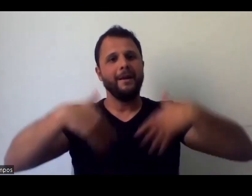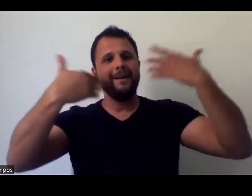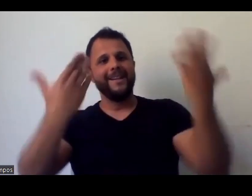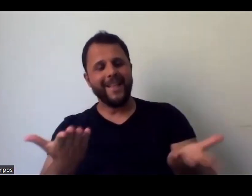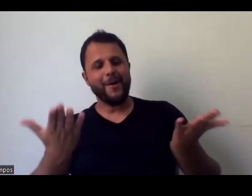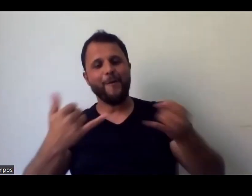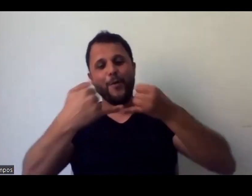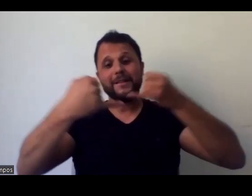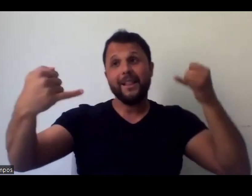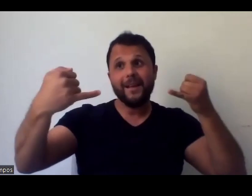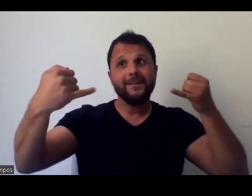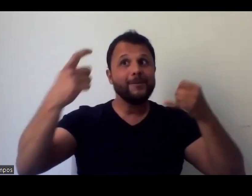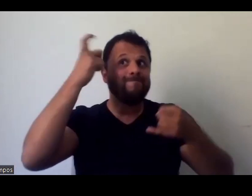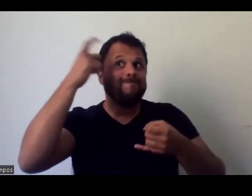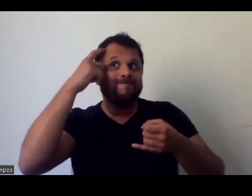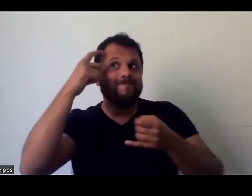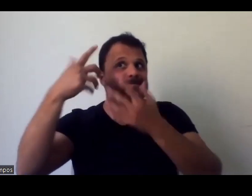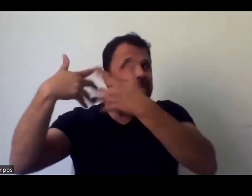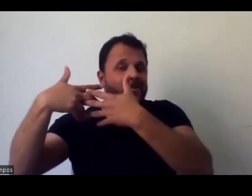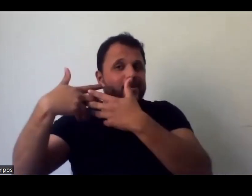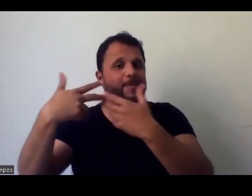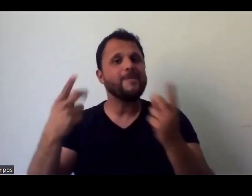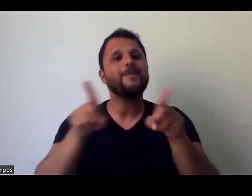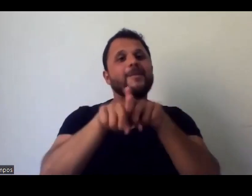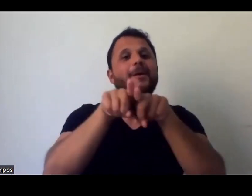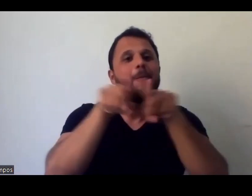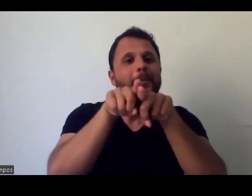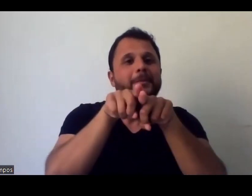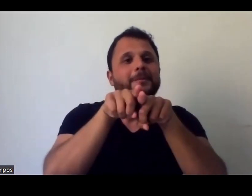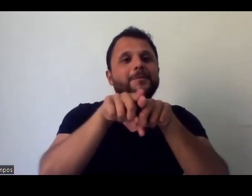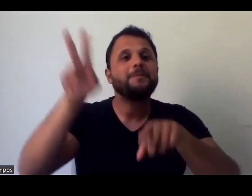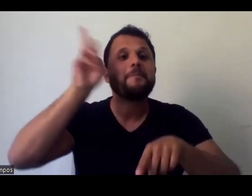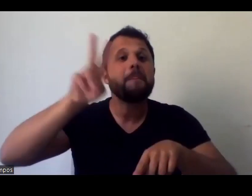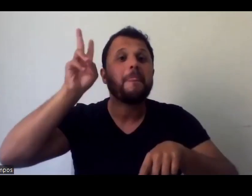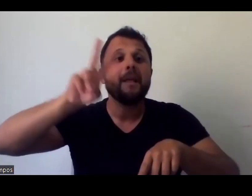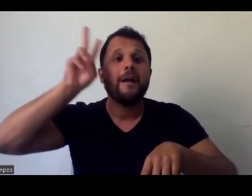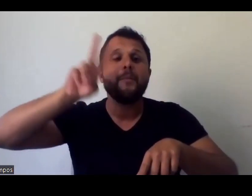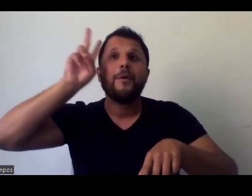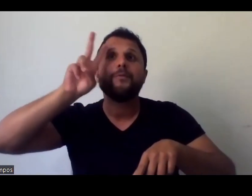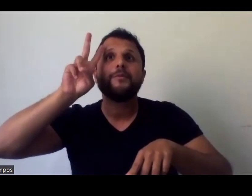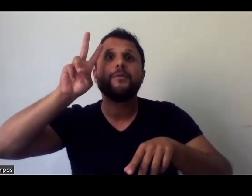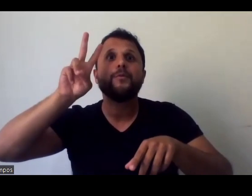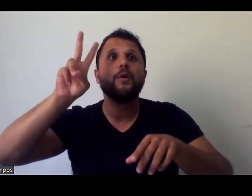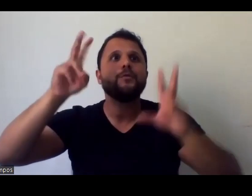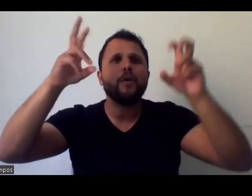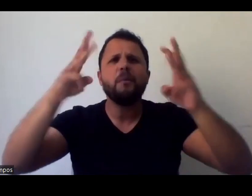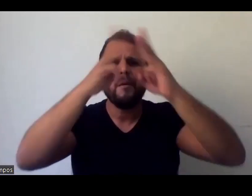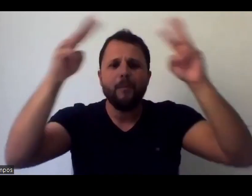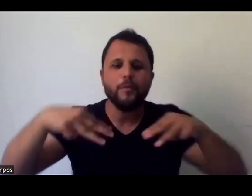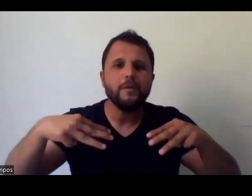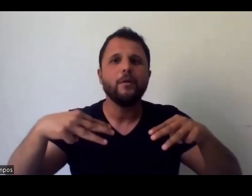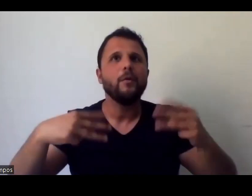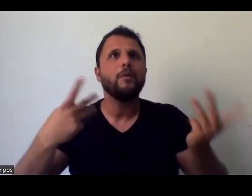linha também, né, é, lembrando que nós estamos aqui falando de museu e o que a gente tem pensado